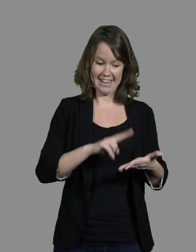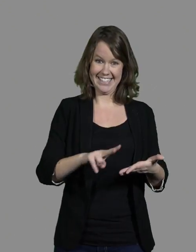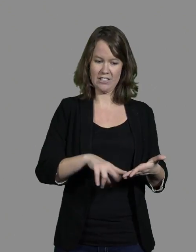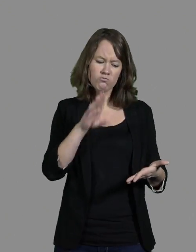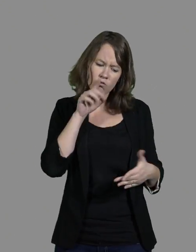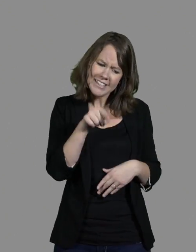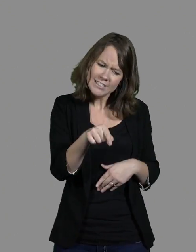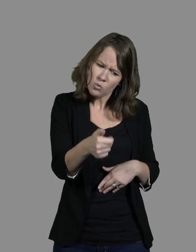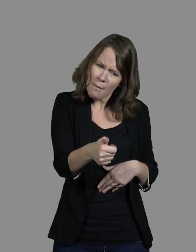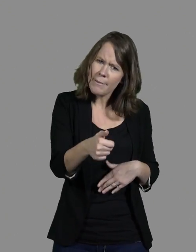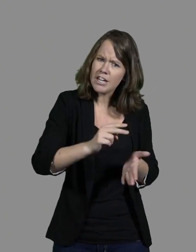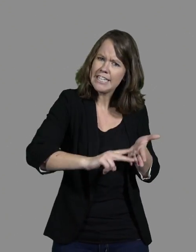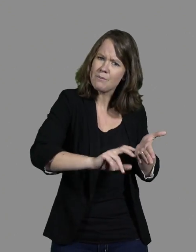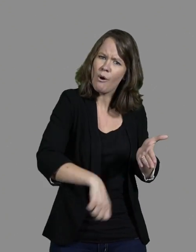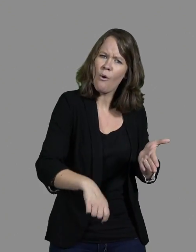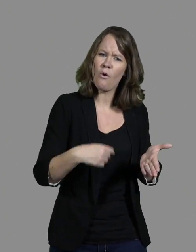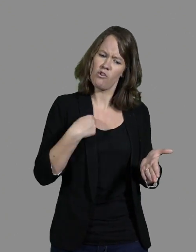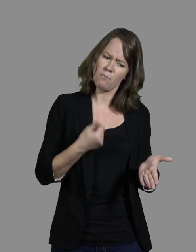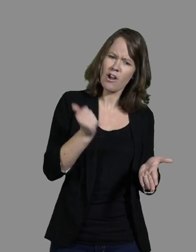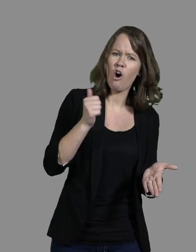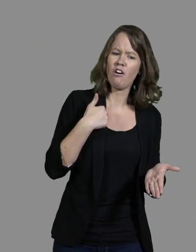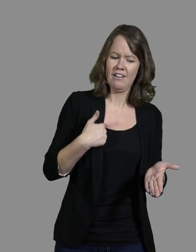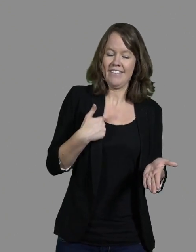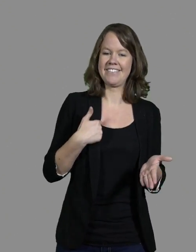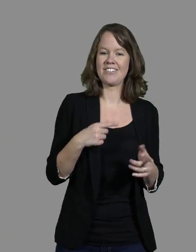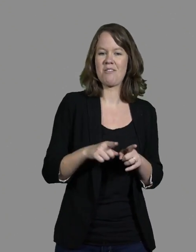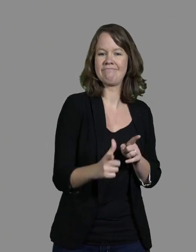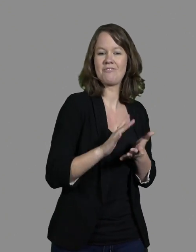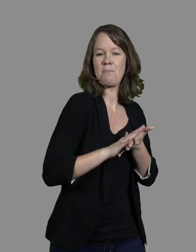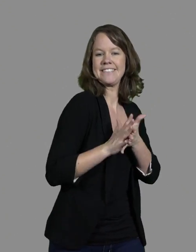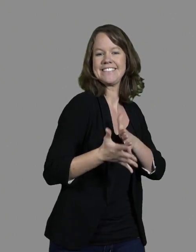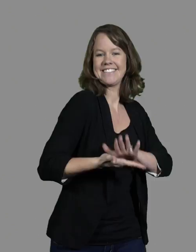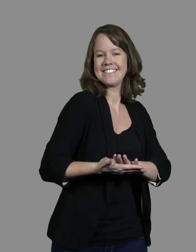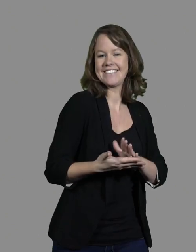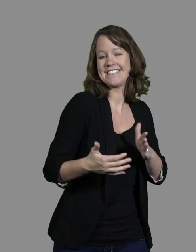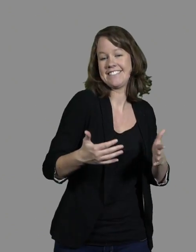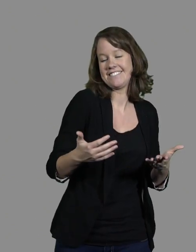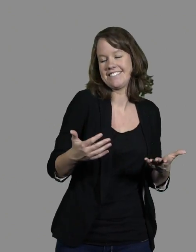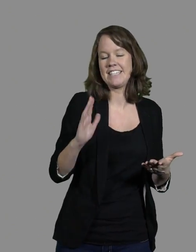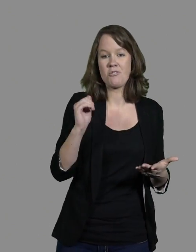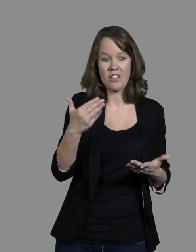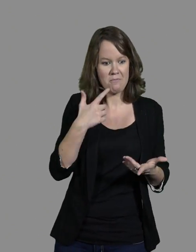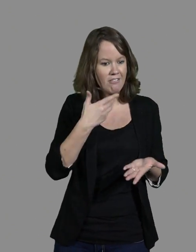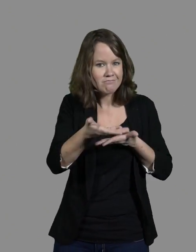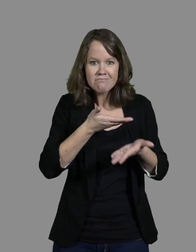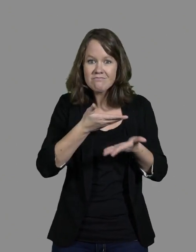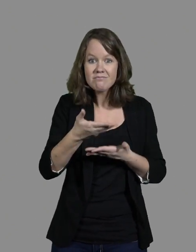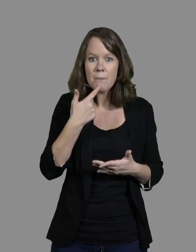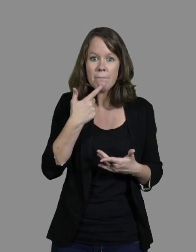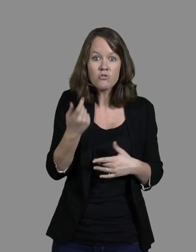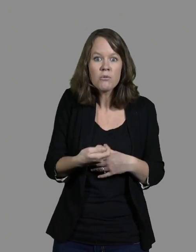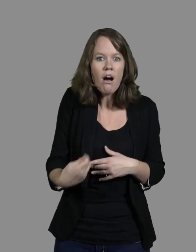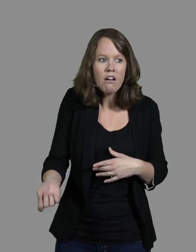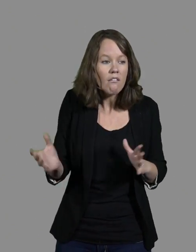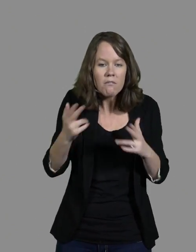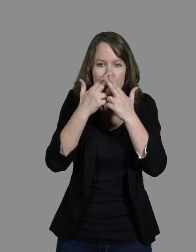me lit des histoires. Et aujourd'hui encore. Donc, voilà. Donc, ça crée des complicités. On en parle, mais alors, normalement. Et ce qui est